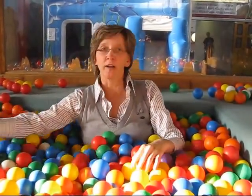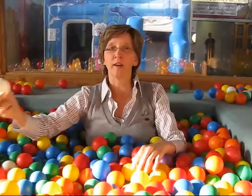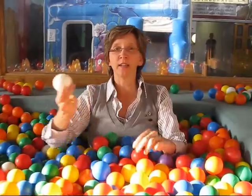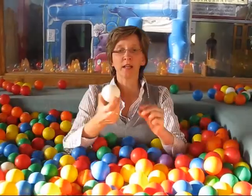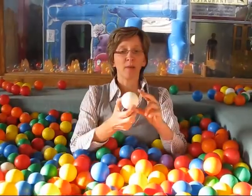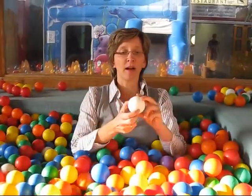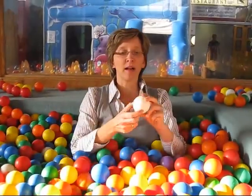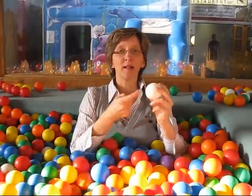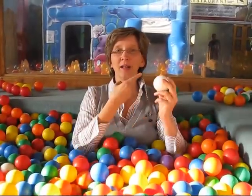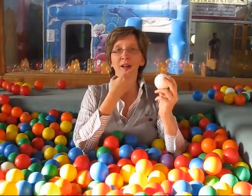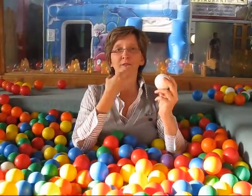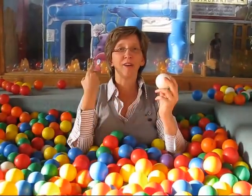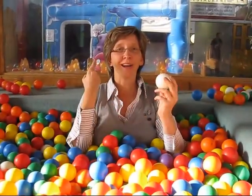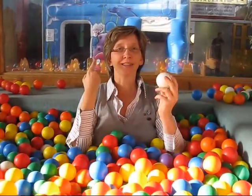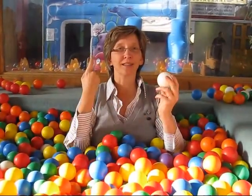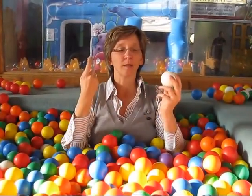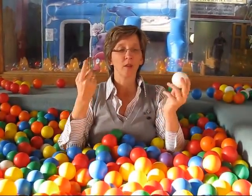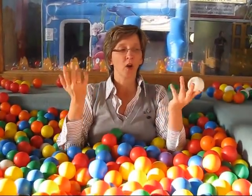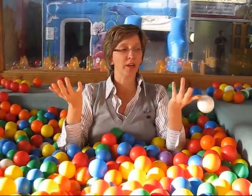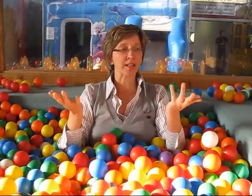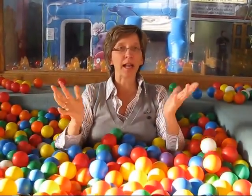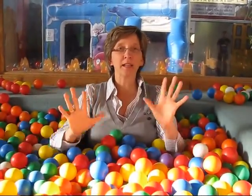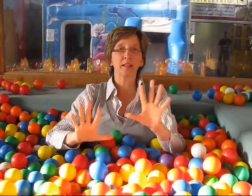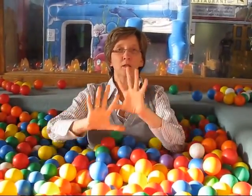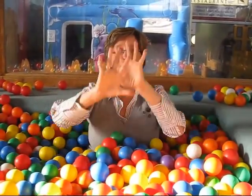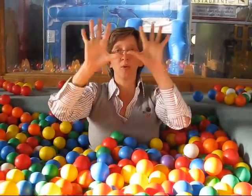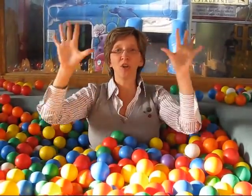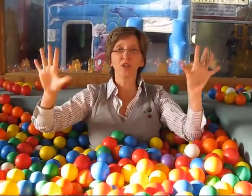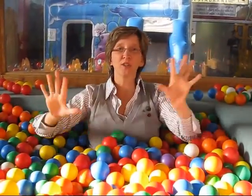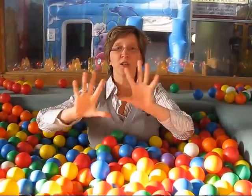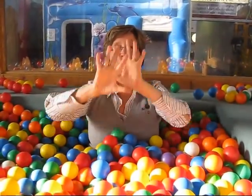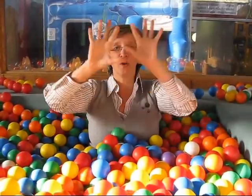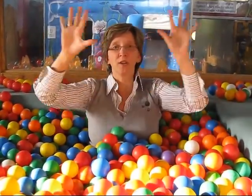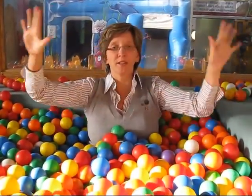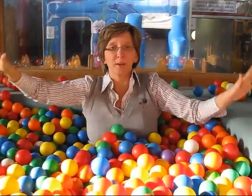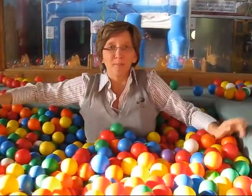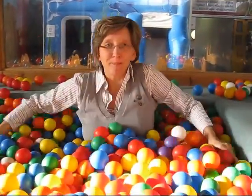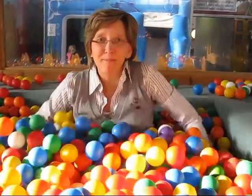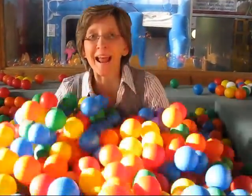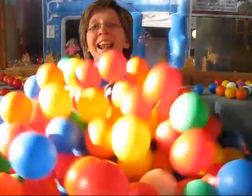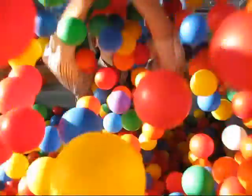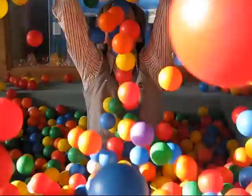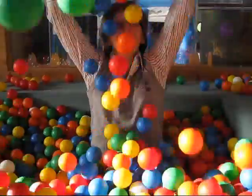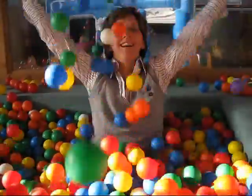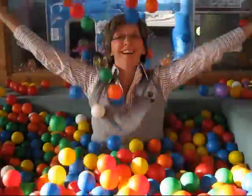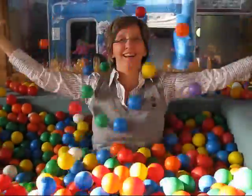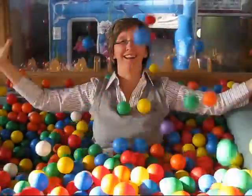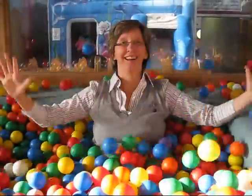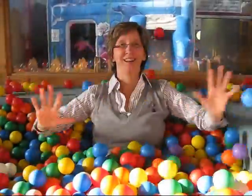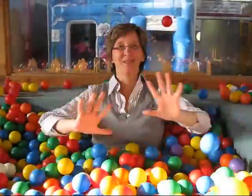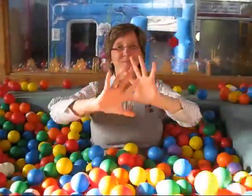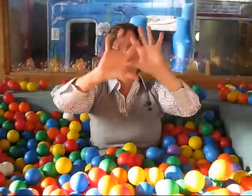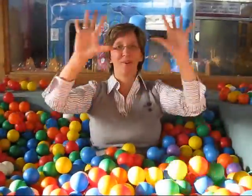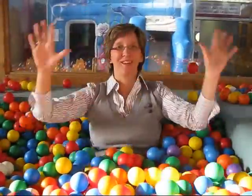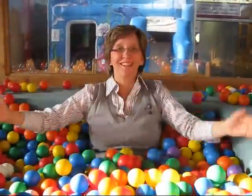weißer Ball, weiß. Das alles sind bunte, bunte Wellen. Bunt.